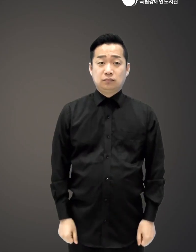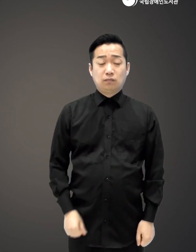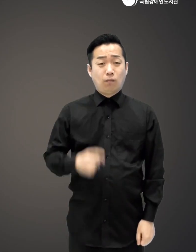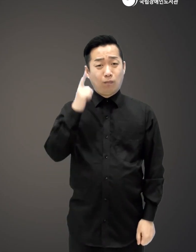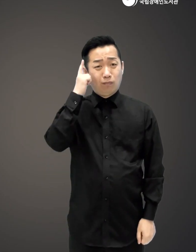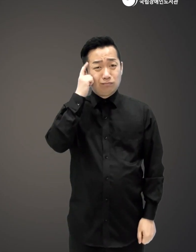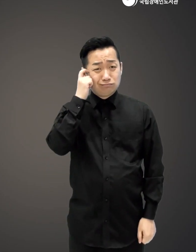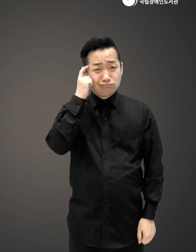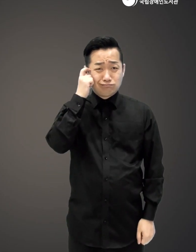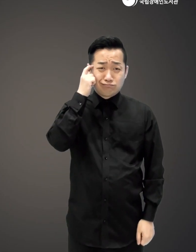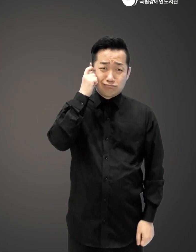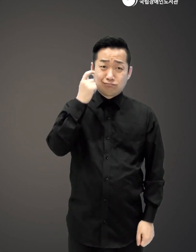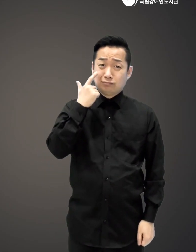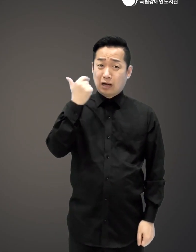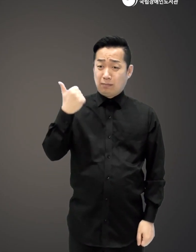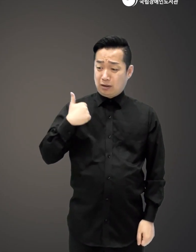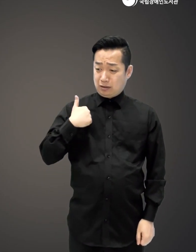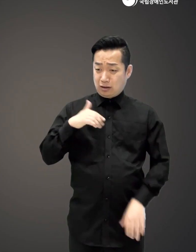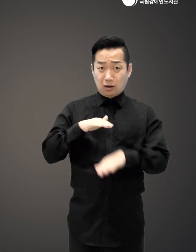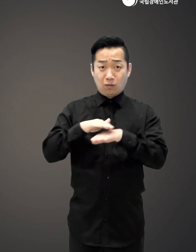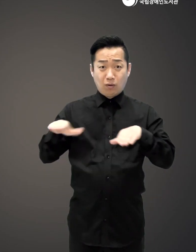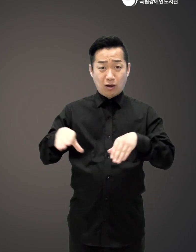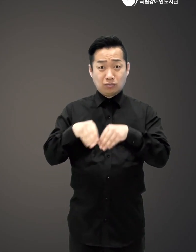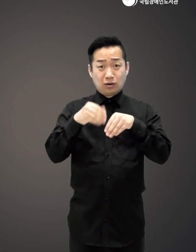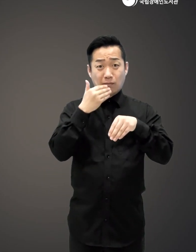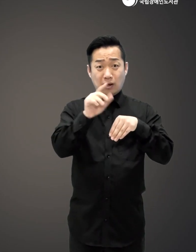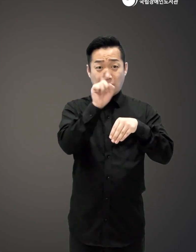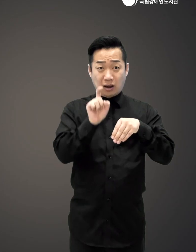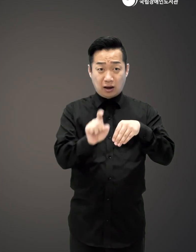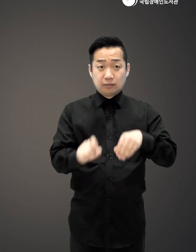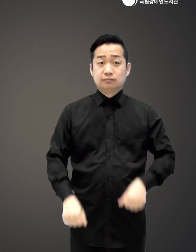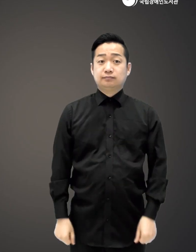글쎄요, 아빠와 화해할 수 있을까요?